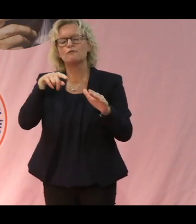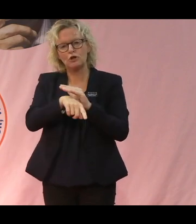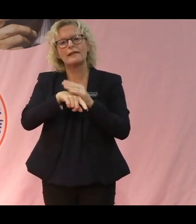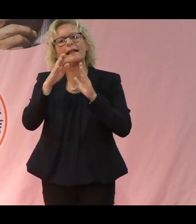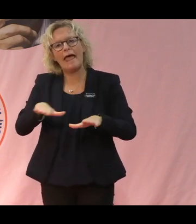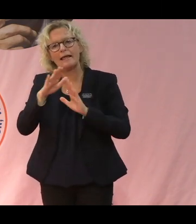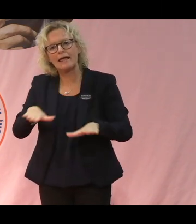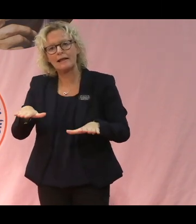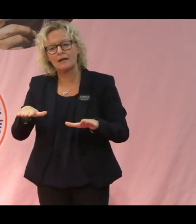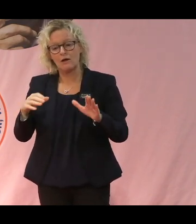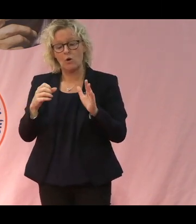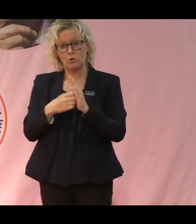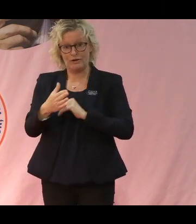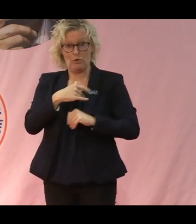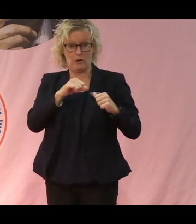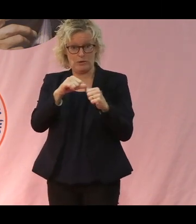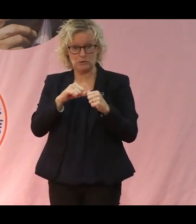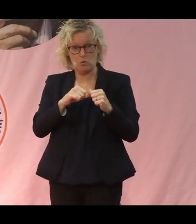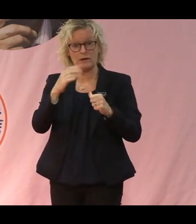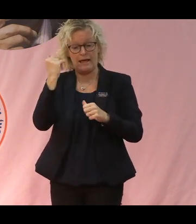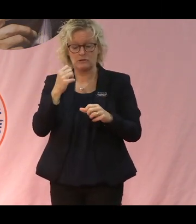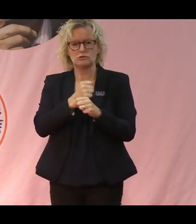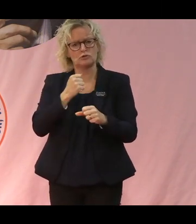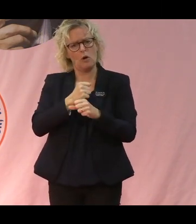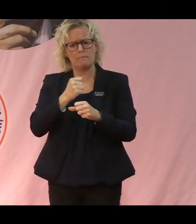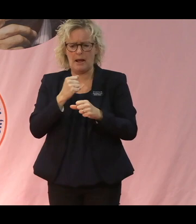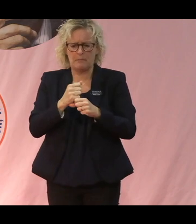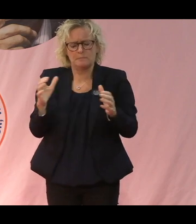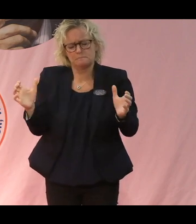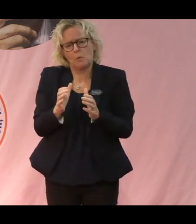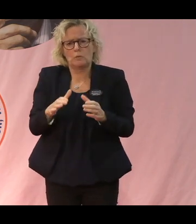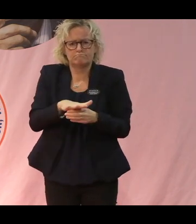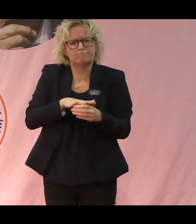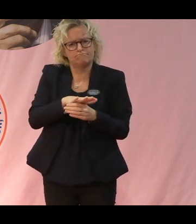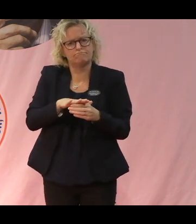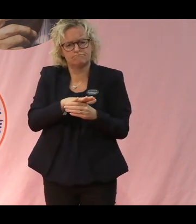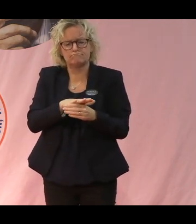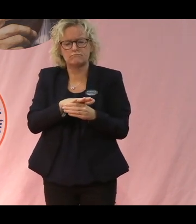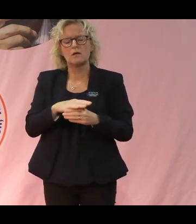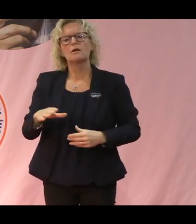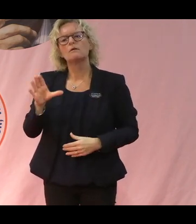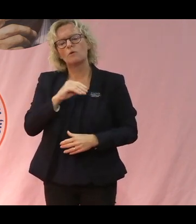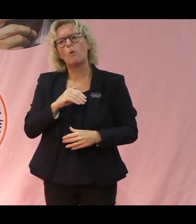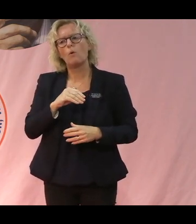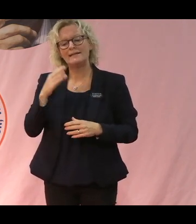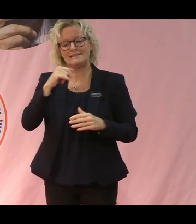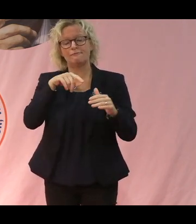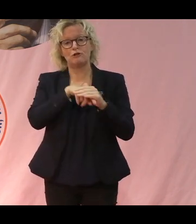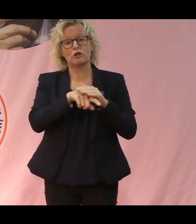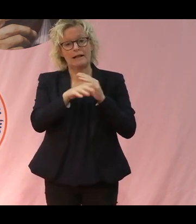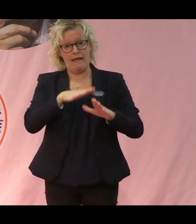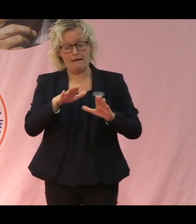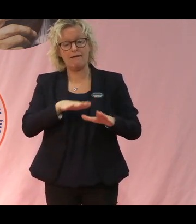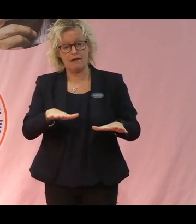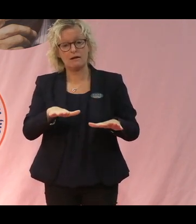I och med att Agroforestry kan jobba väldigt kompakt på liten yta, så kan man också i flyktingläger